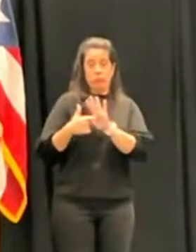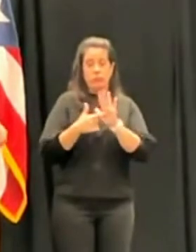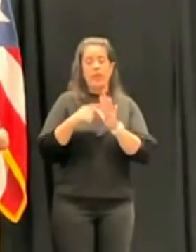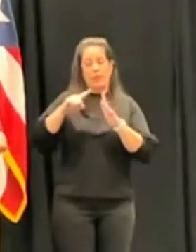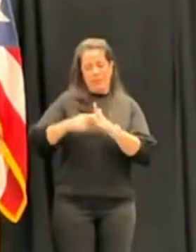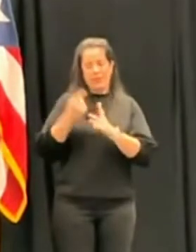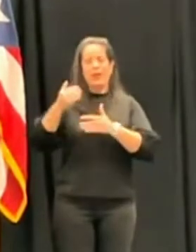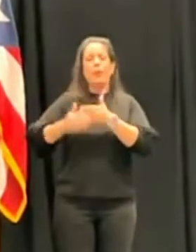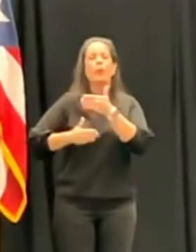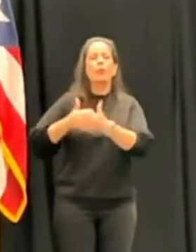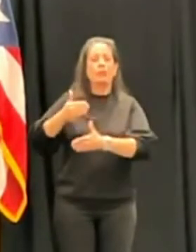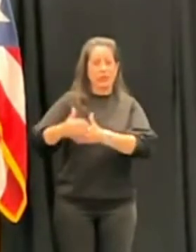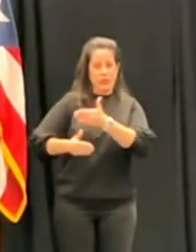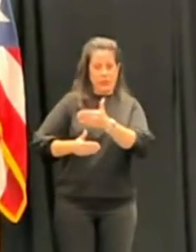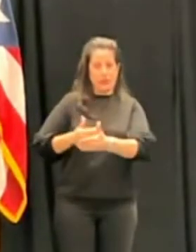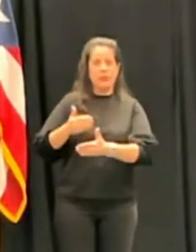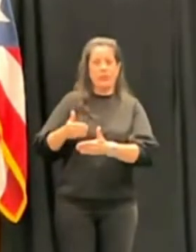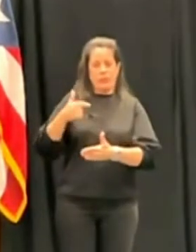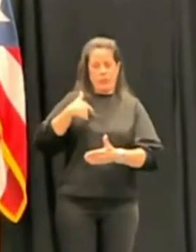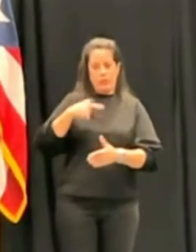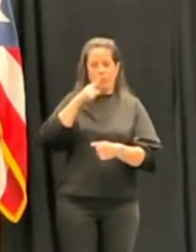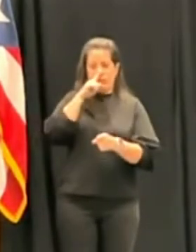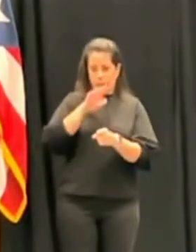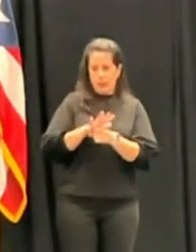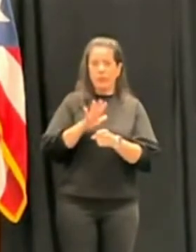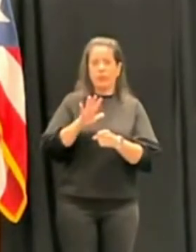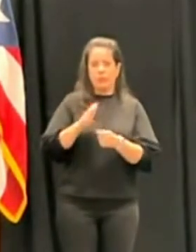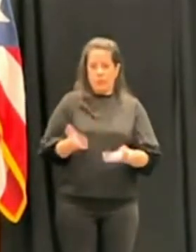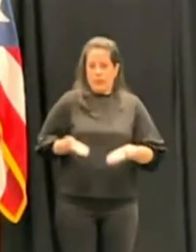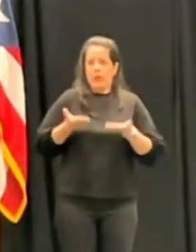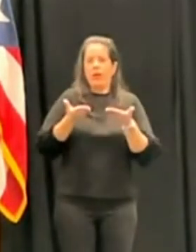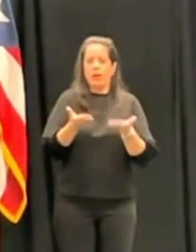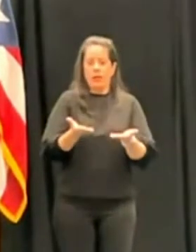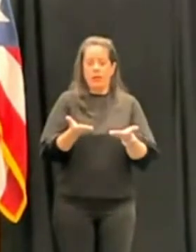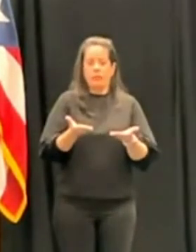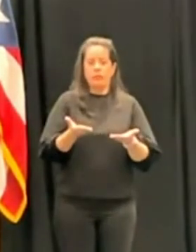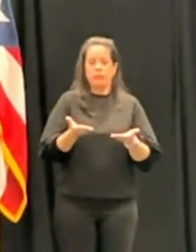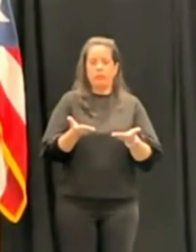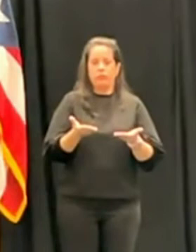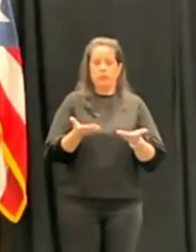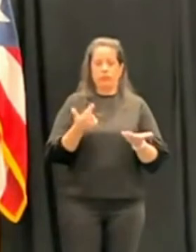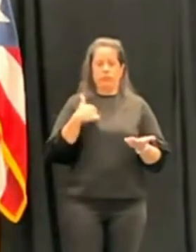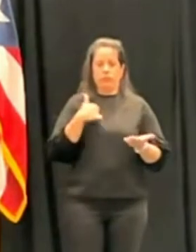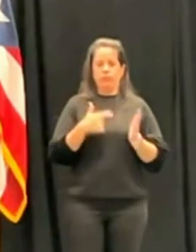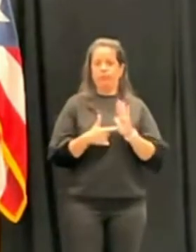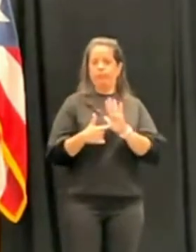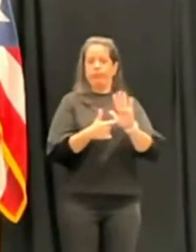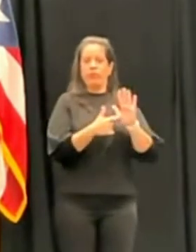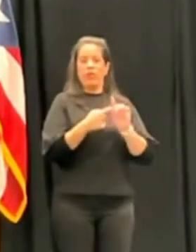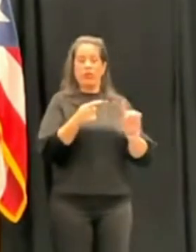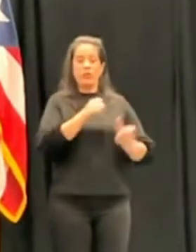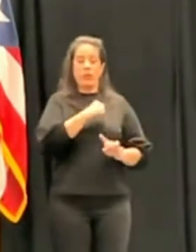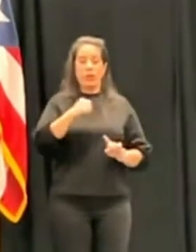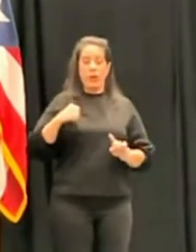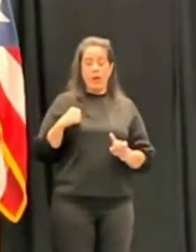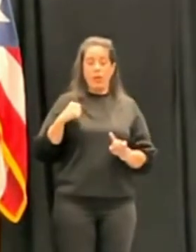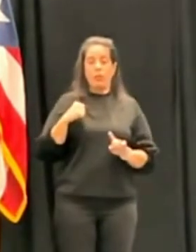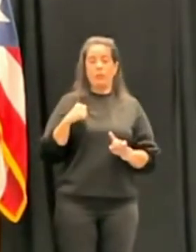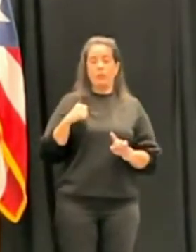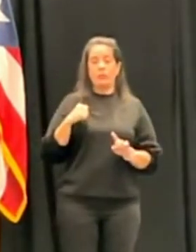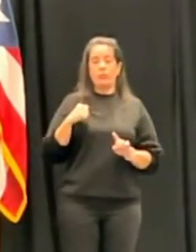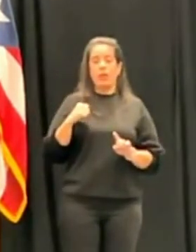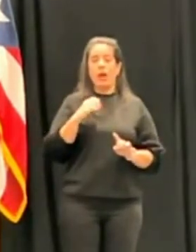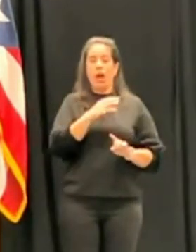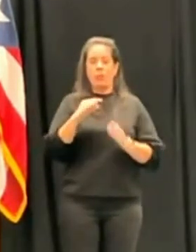proceso en el que yo me propongo presentarme ante el senador de Puerto Rico, ante los senadores y ante el